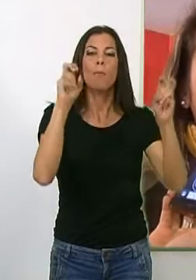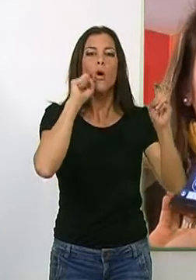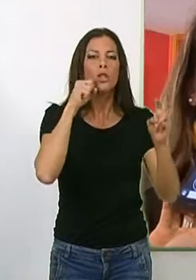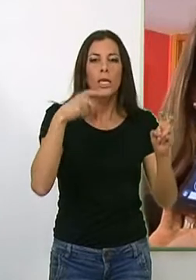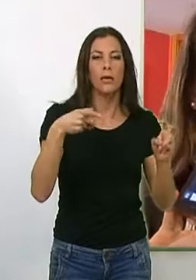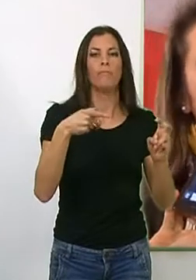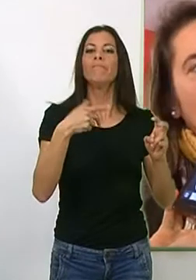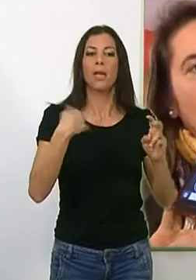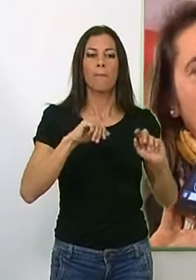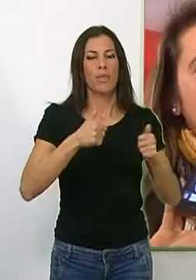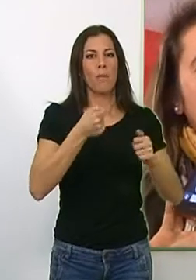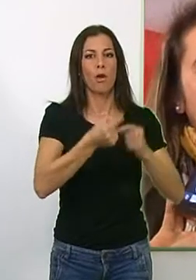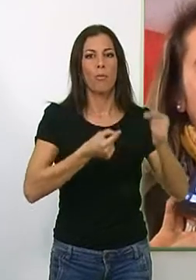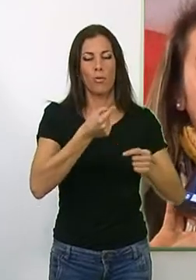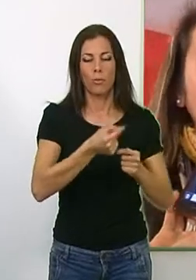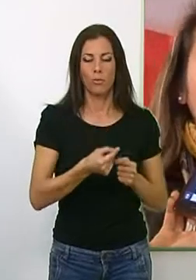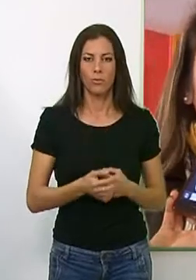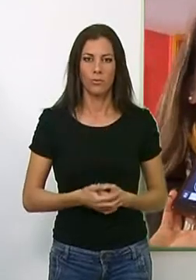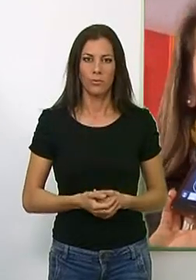comienza ya a dar sus frutos.